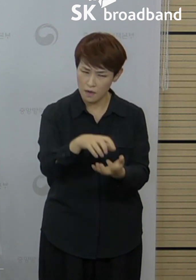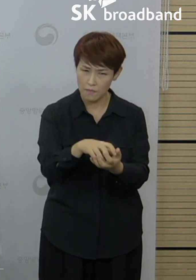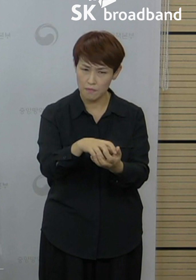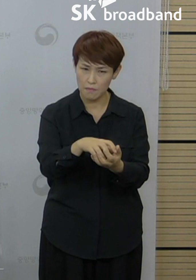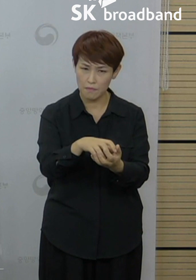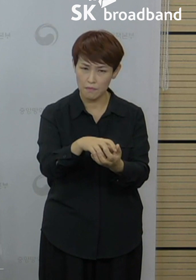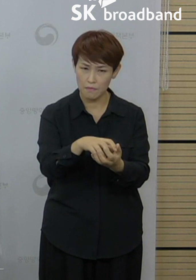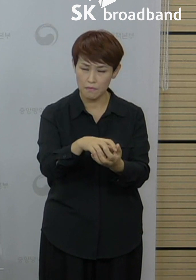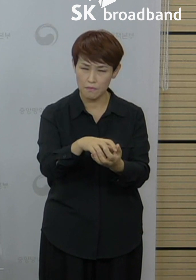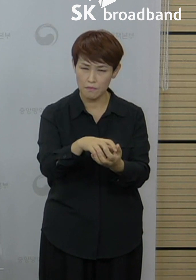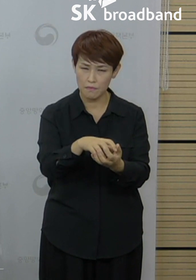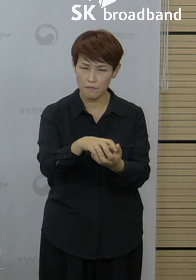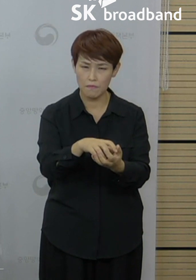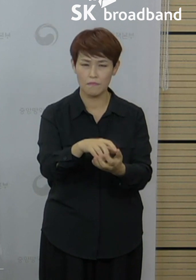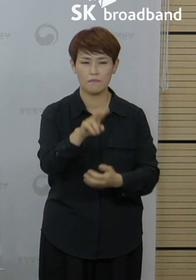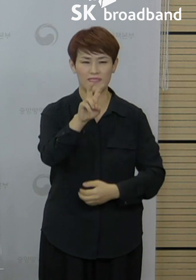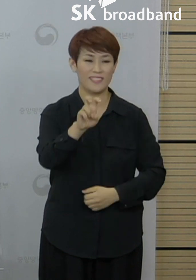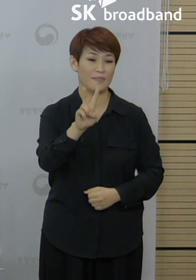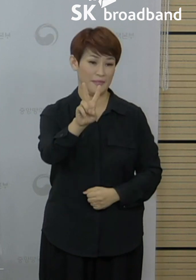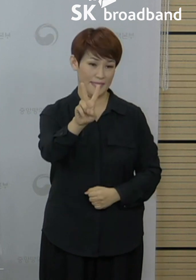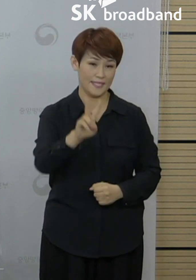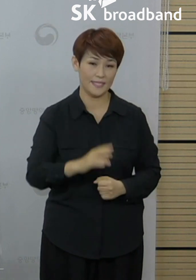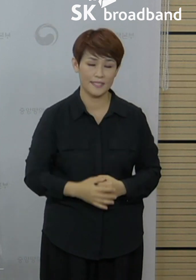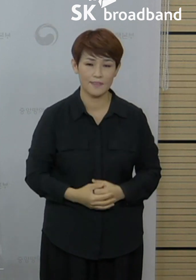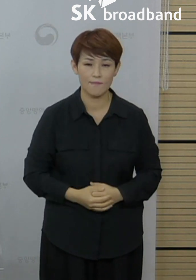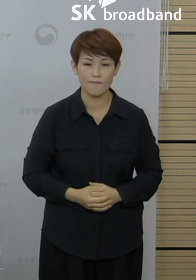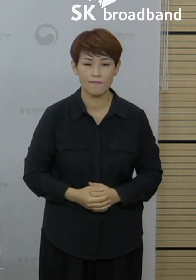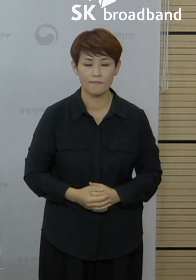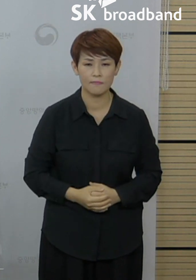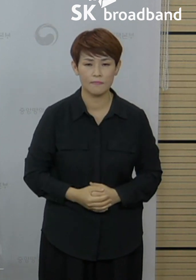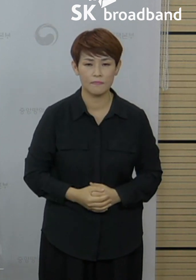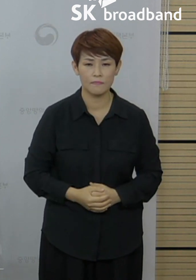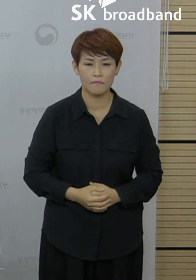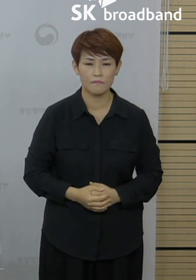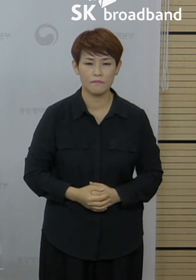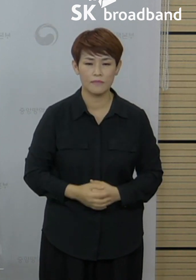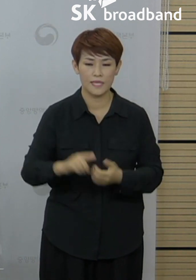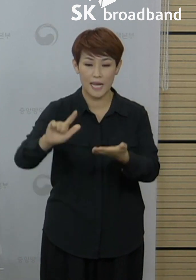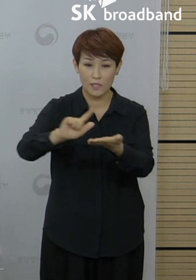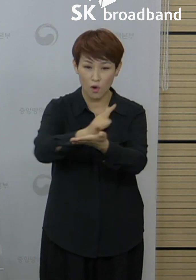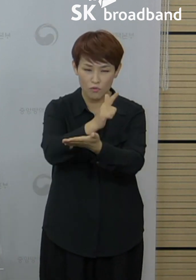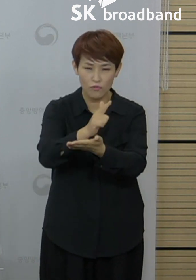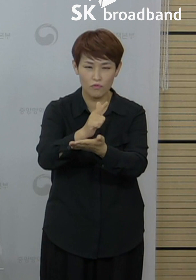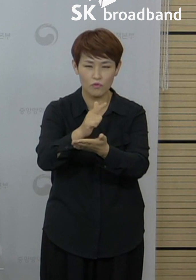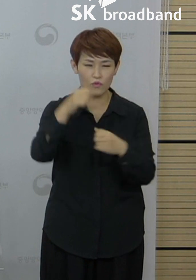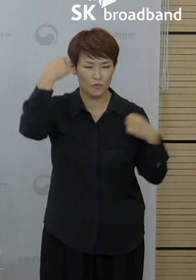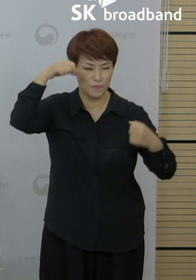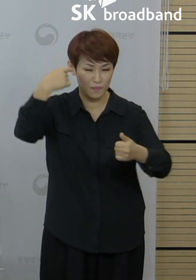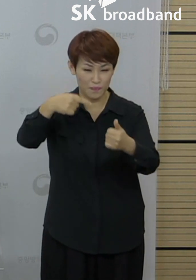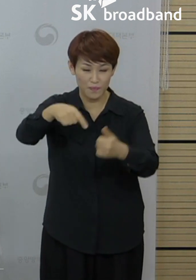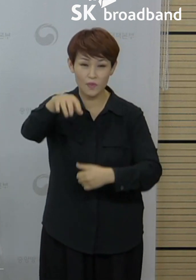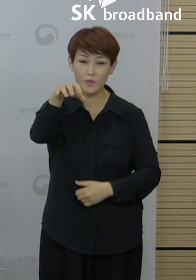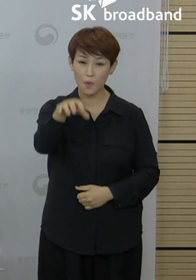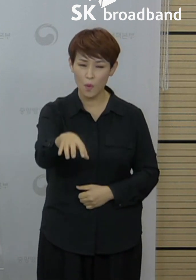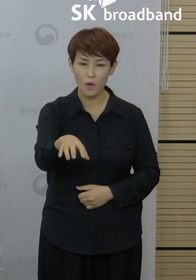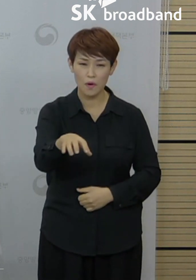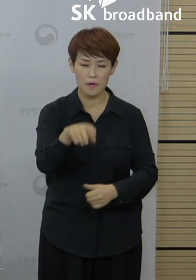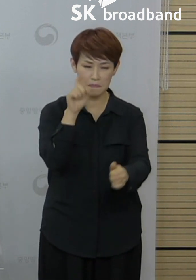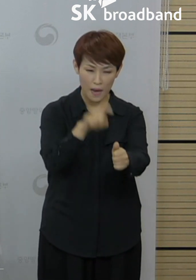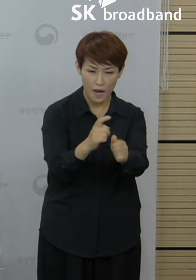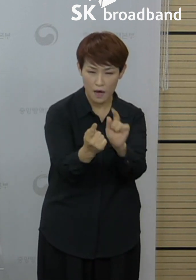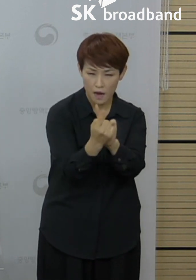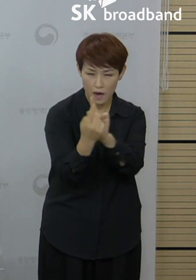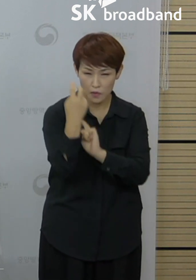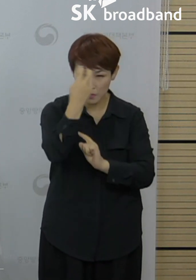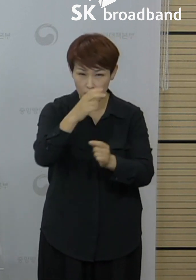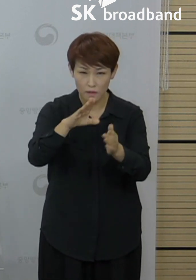누적 확진자는 총 22명입니다. 서울의 강서구 댄스 교습과 관련해서 접촉자 조사